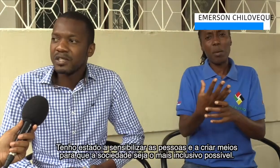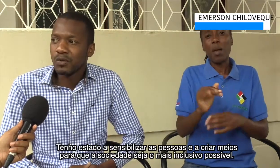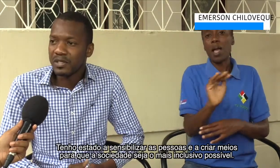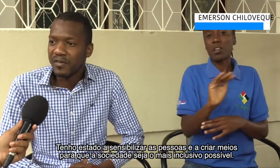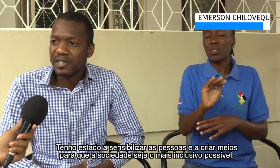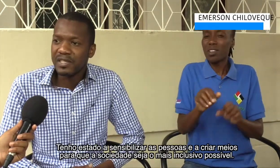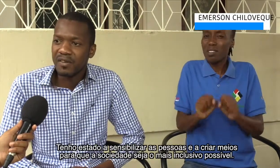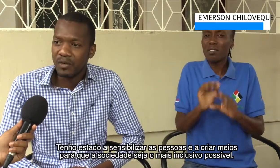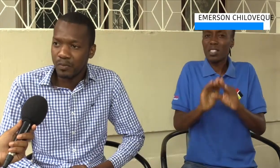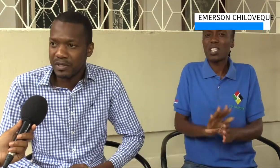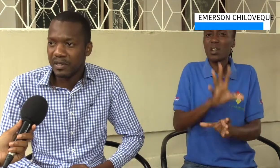inclusivo e acessível possível.